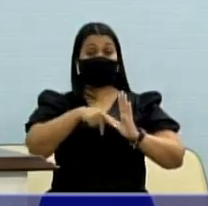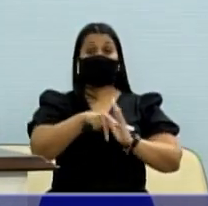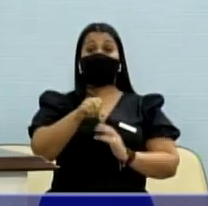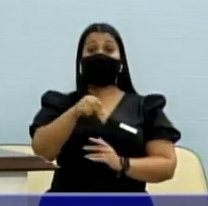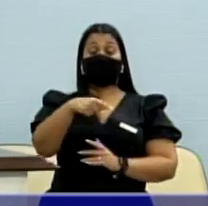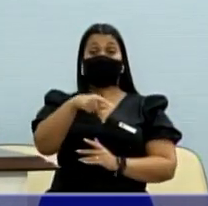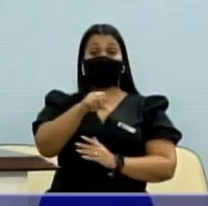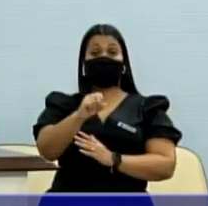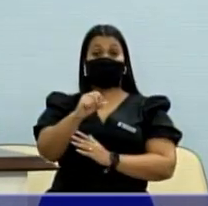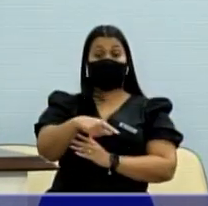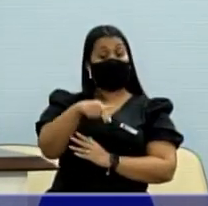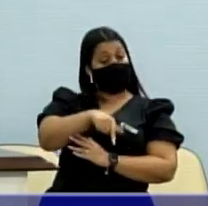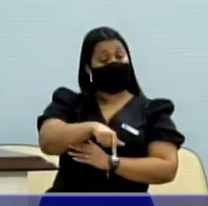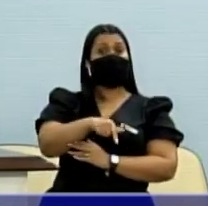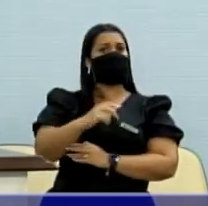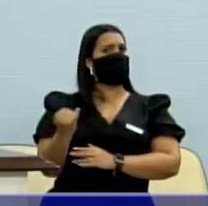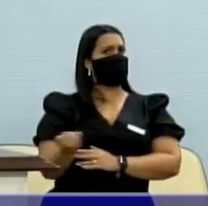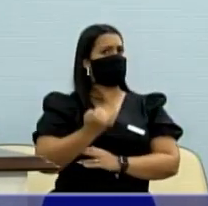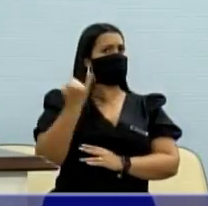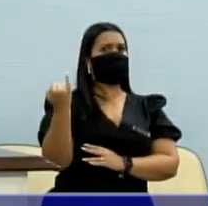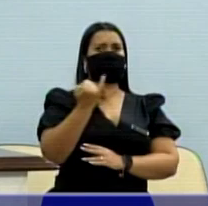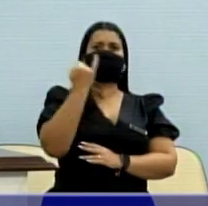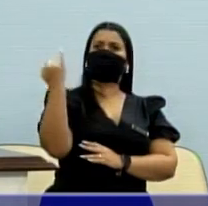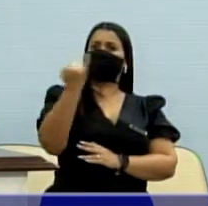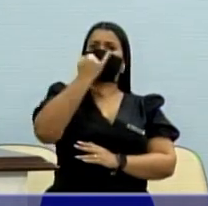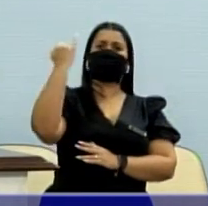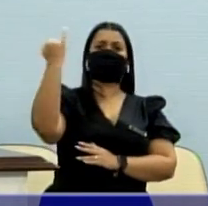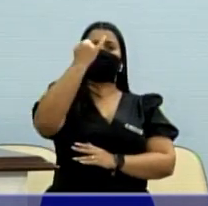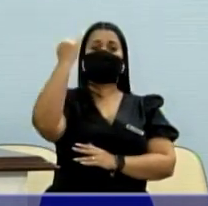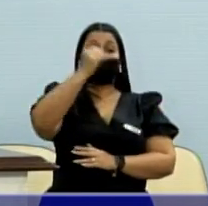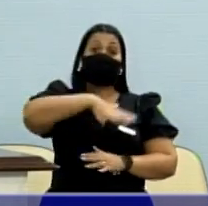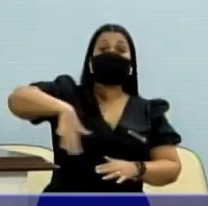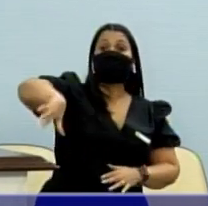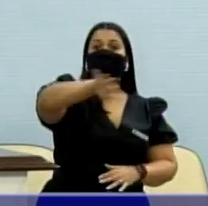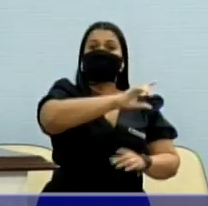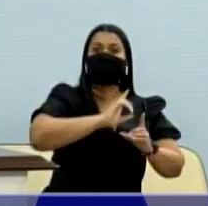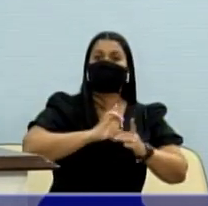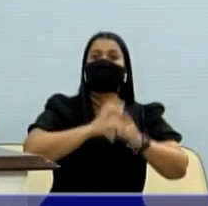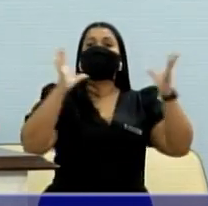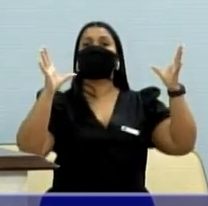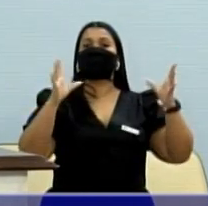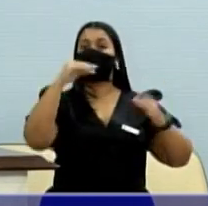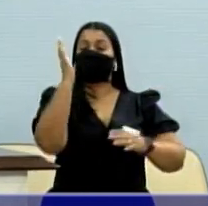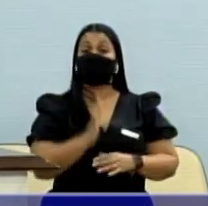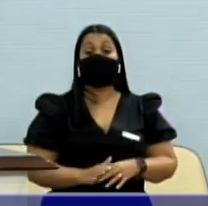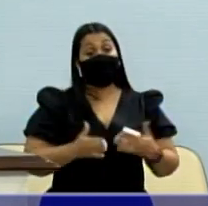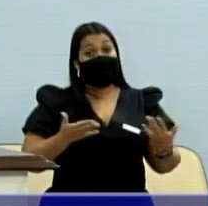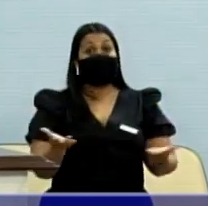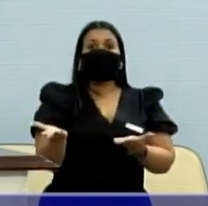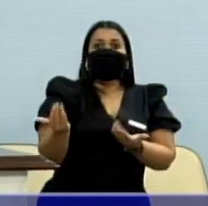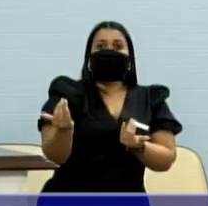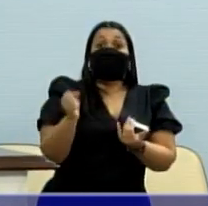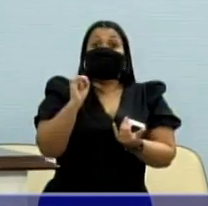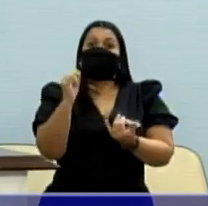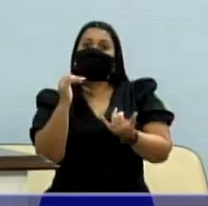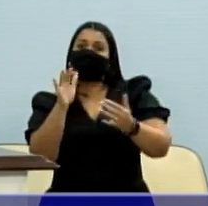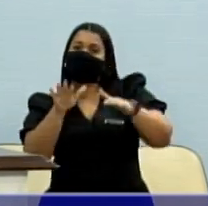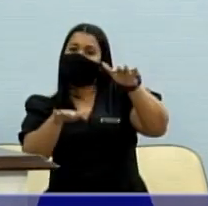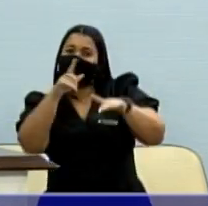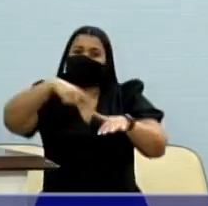muito importante para a democracia brasileira, um partido relativamente jovem se comparado aos partidos